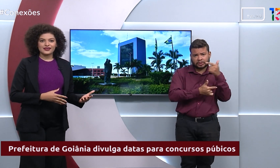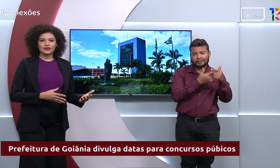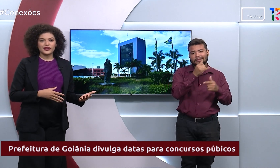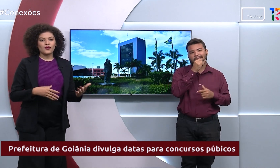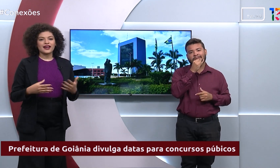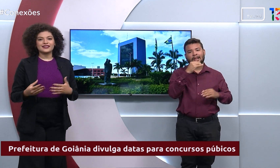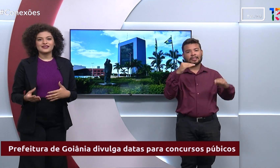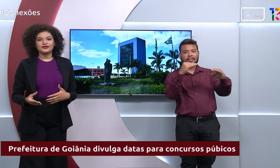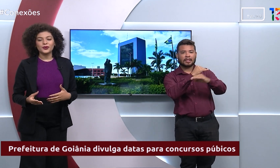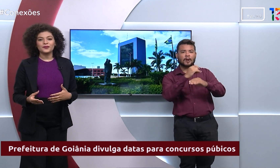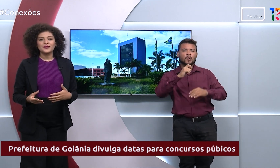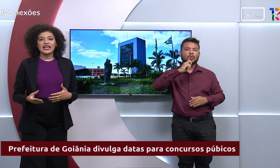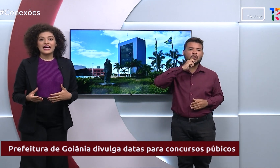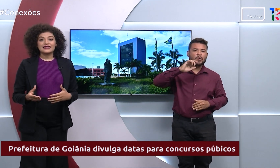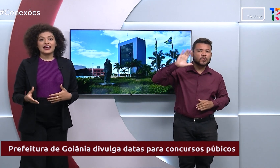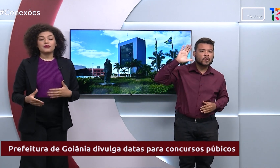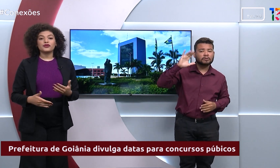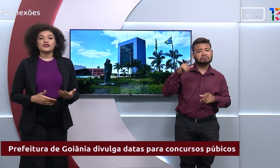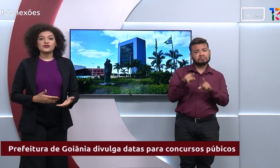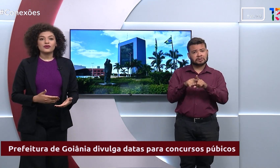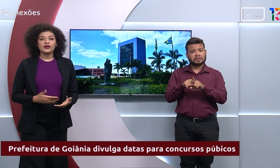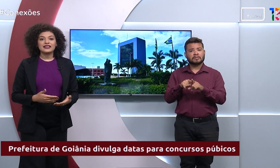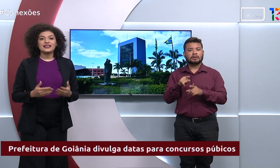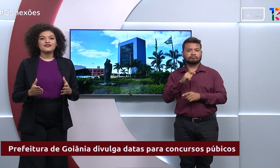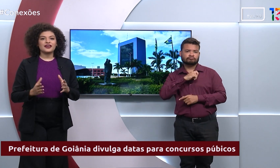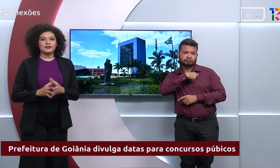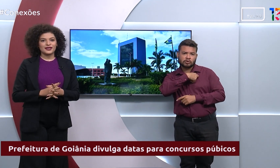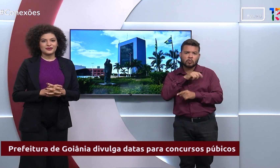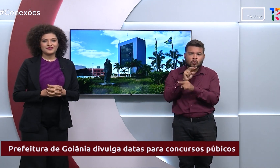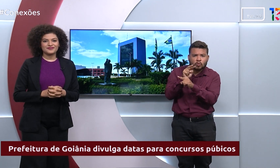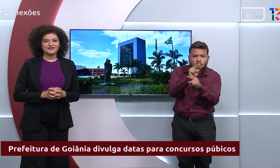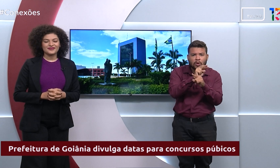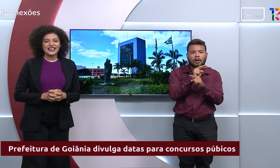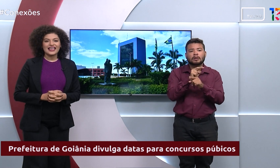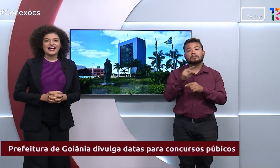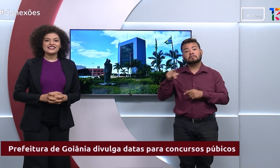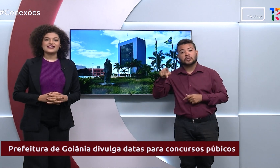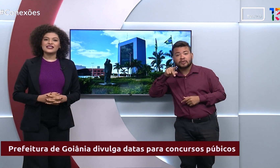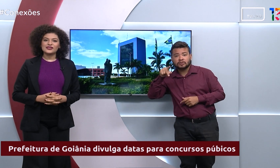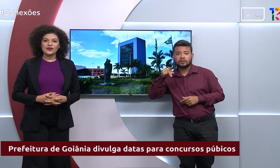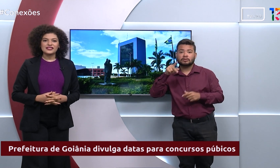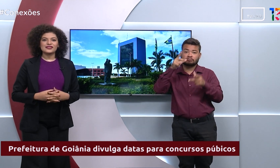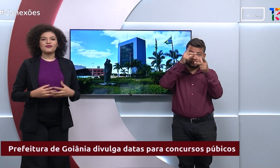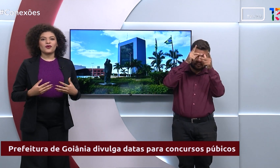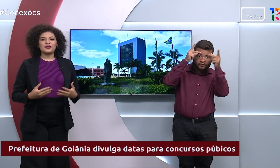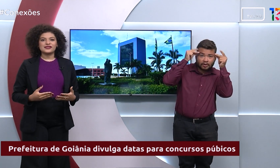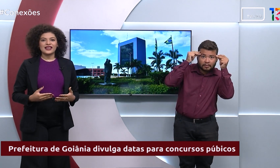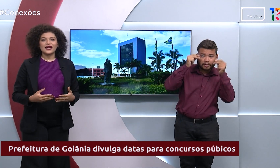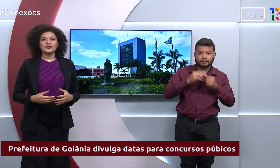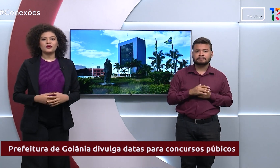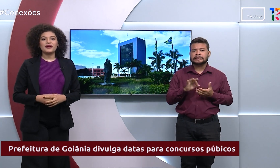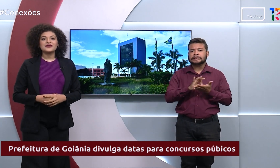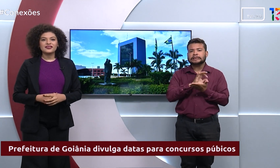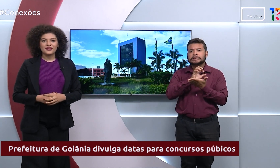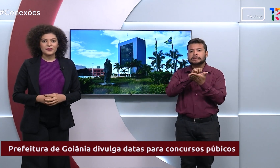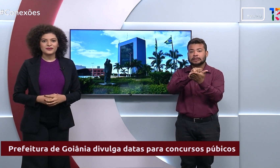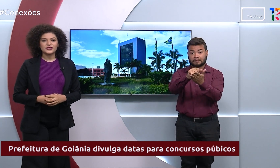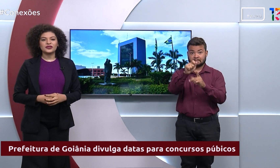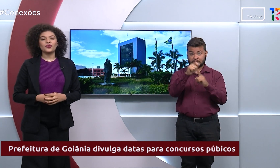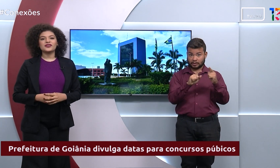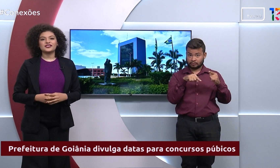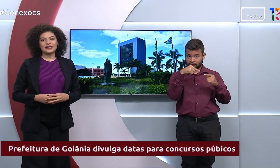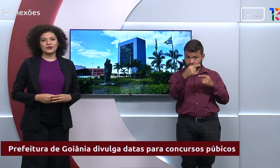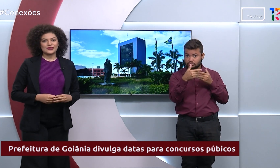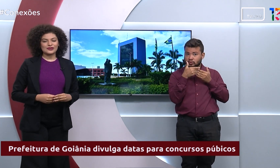trânsito e guarda civil, até professor e enfermeiro. As inscrições vão começar no mês que vem,